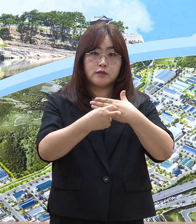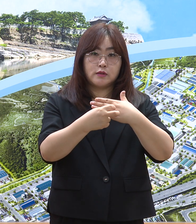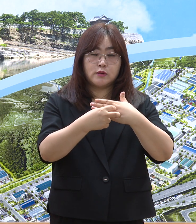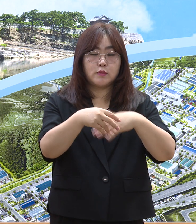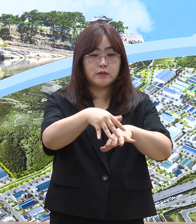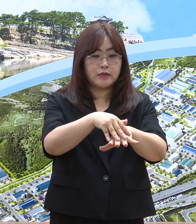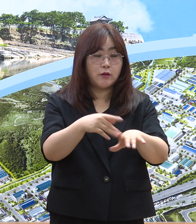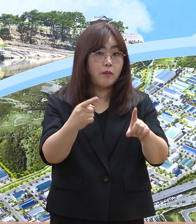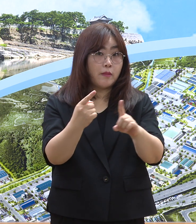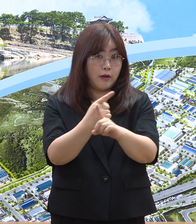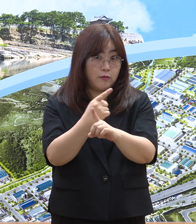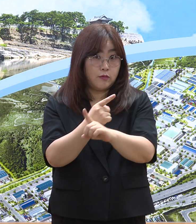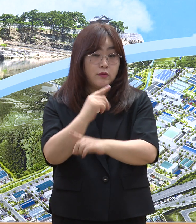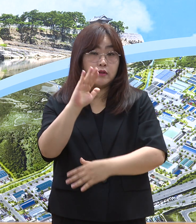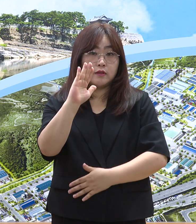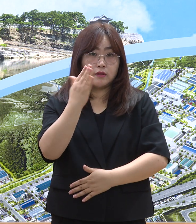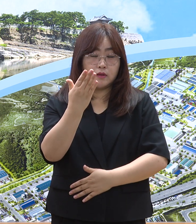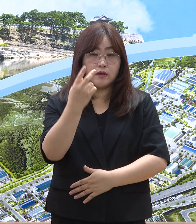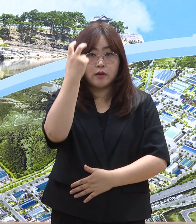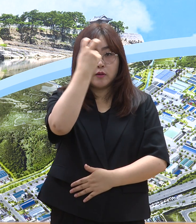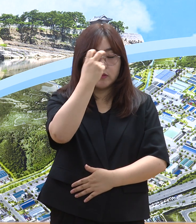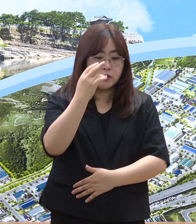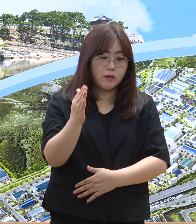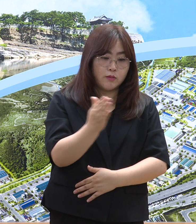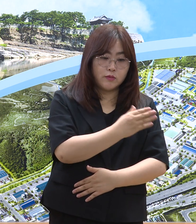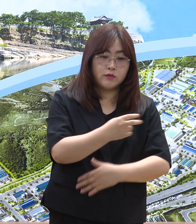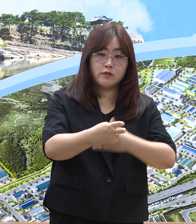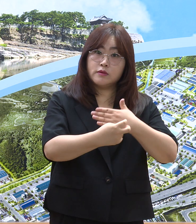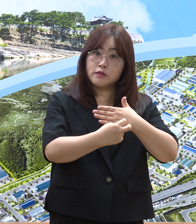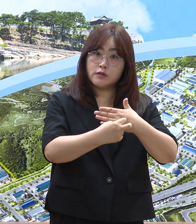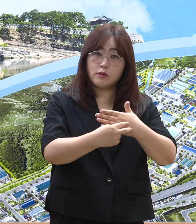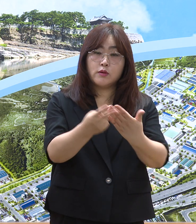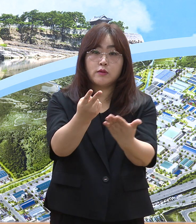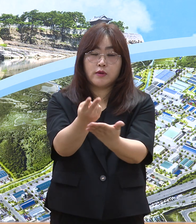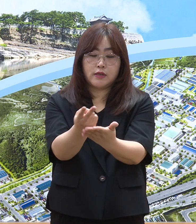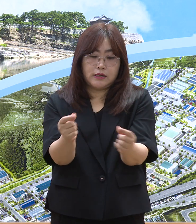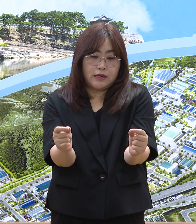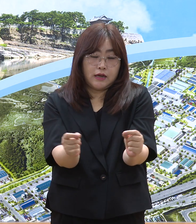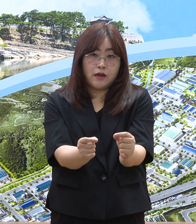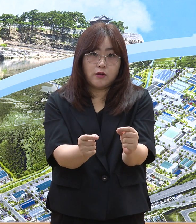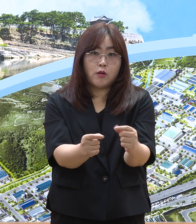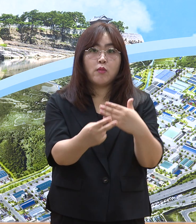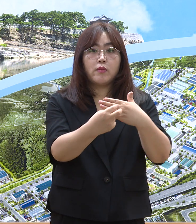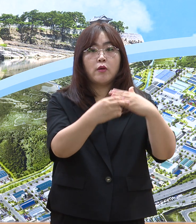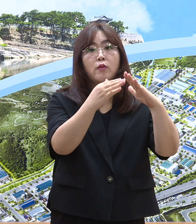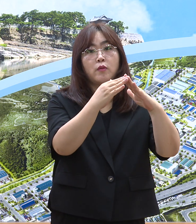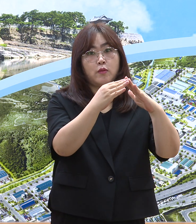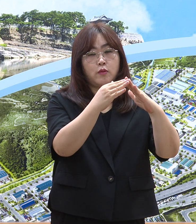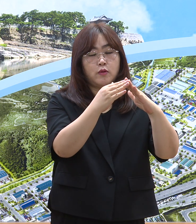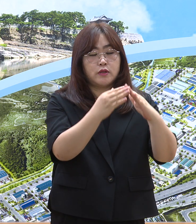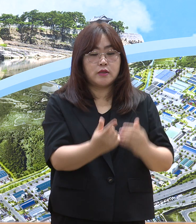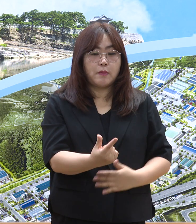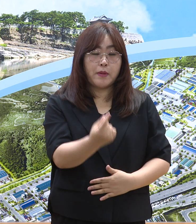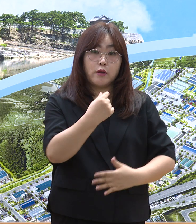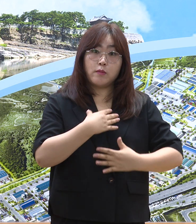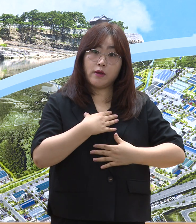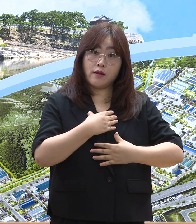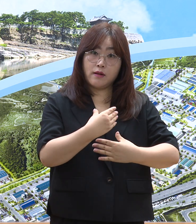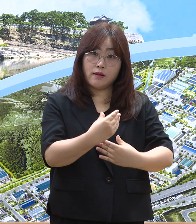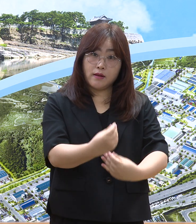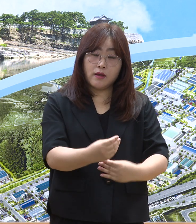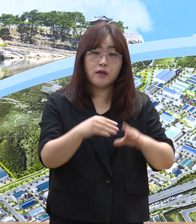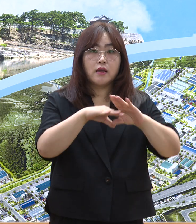전환하여 코로나19 검사부터 진료 입원까지 가까운 의료기관에서 빠르고 편리하게